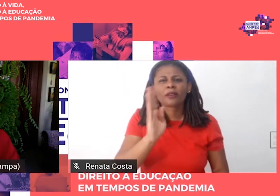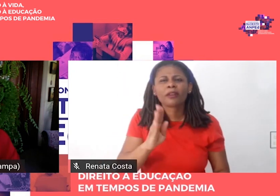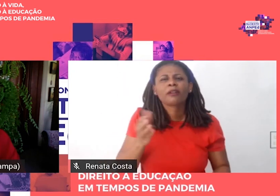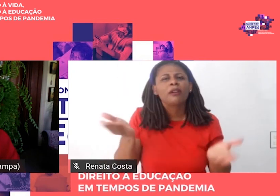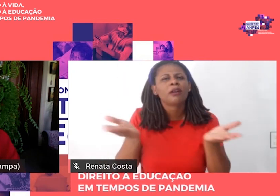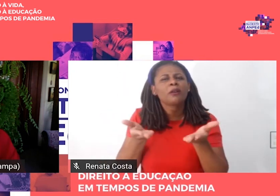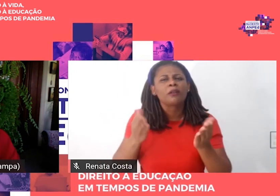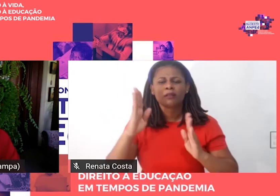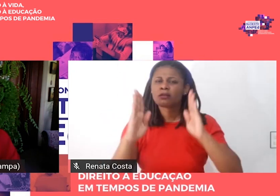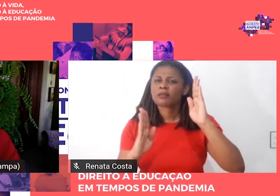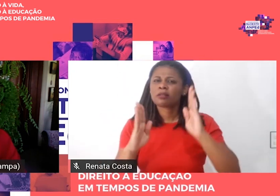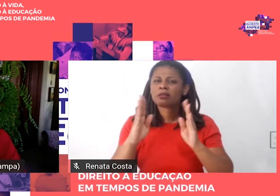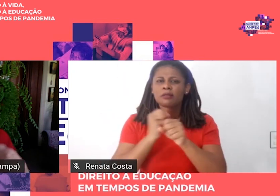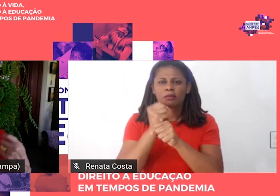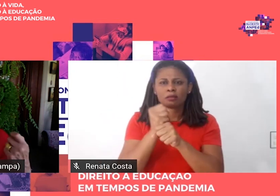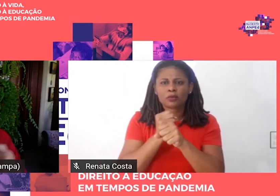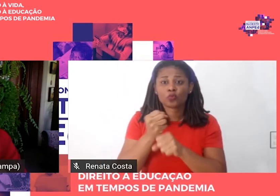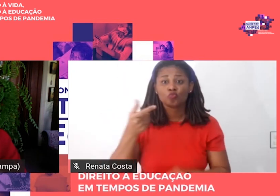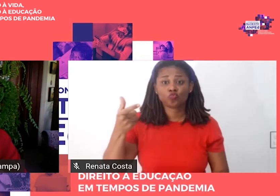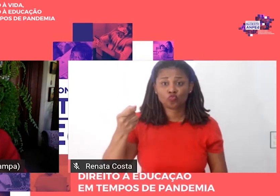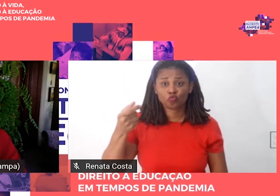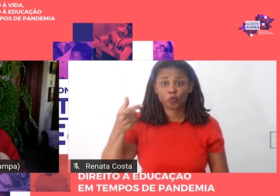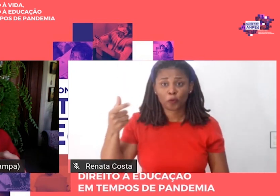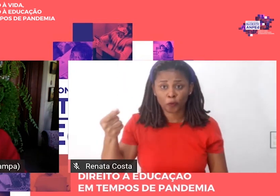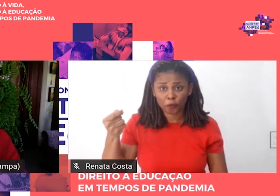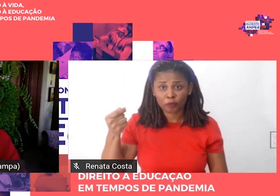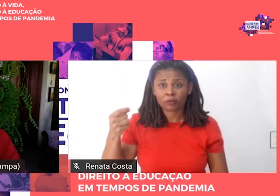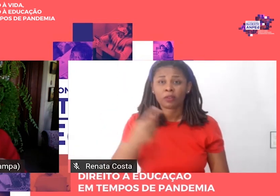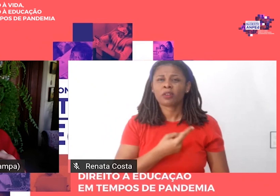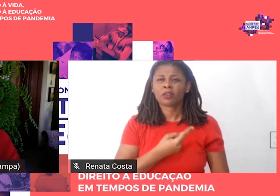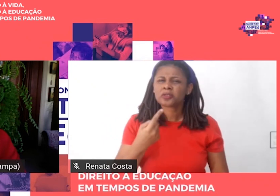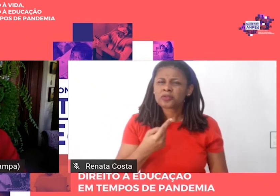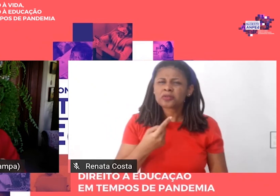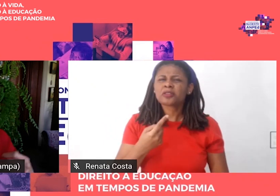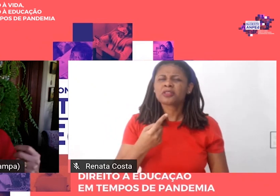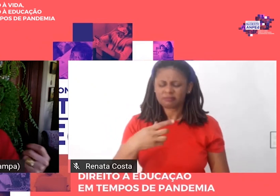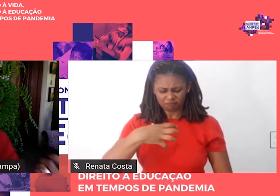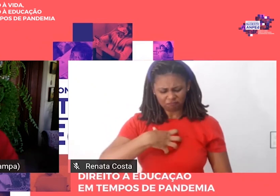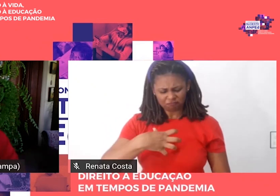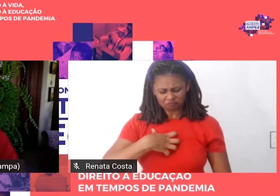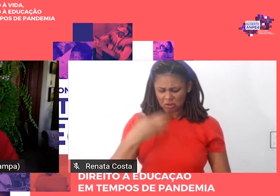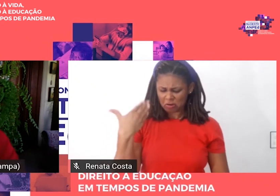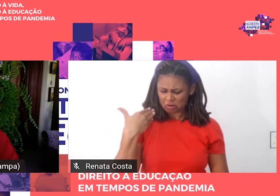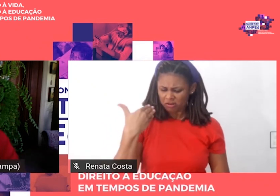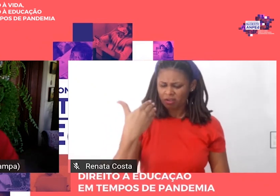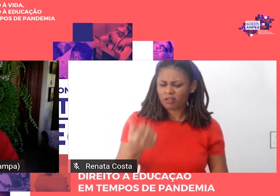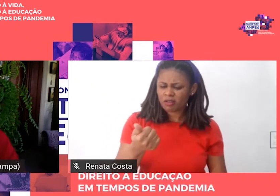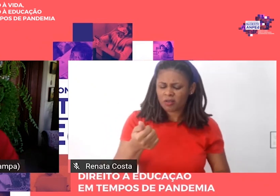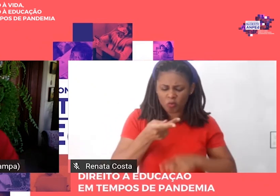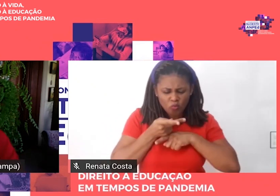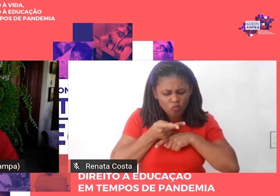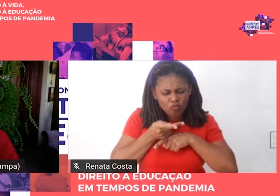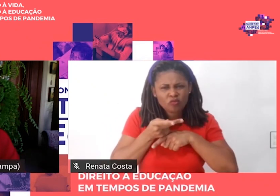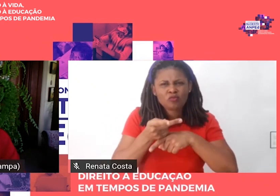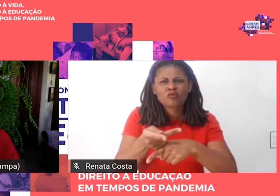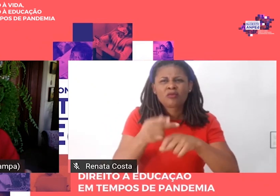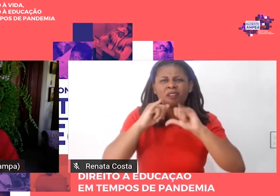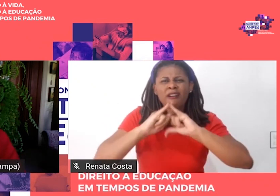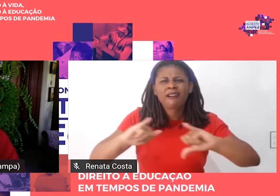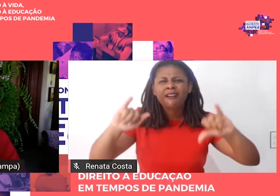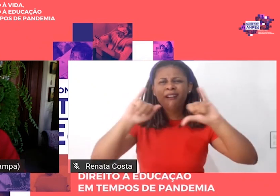chamaram a procurar, a colocar uma chamada para editores sêniors